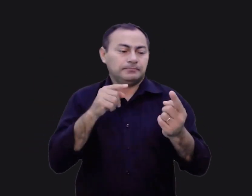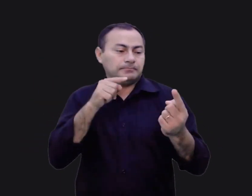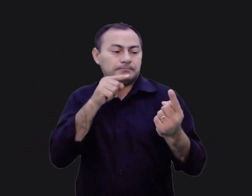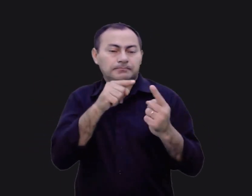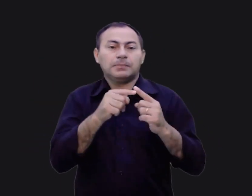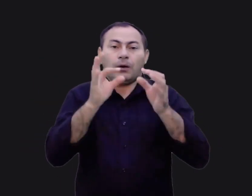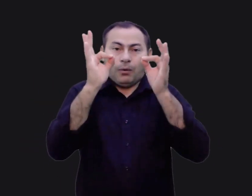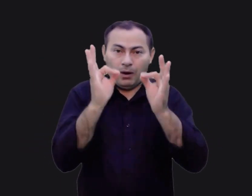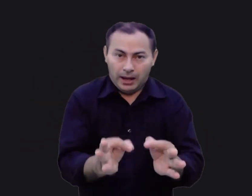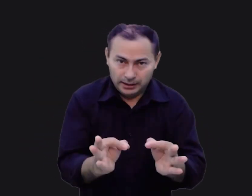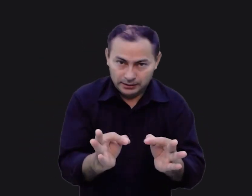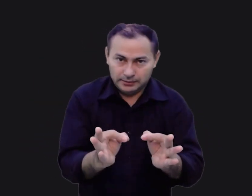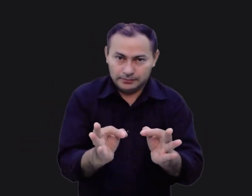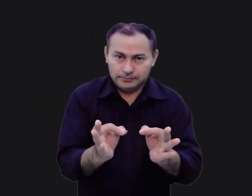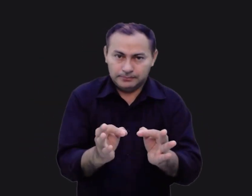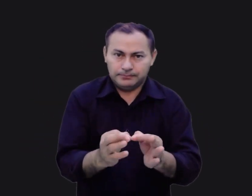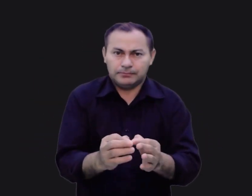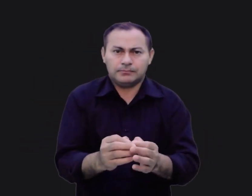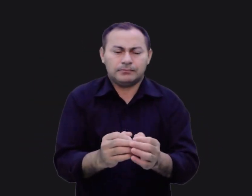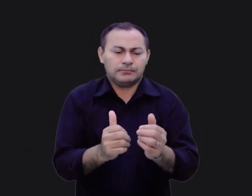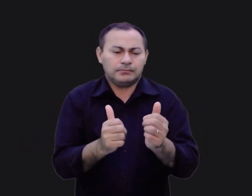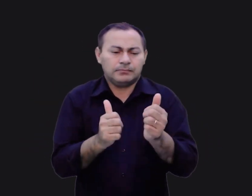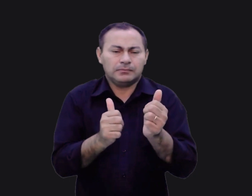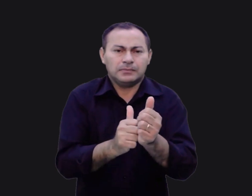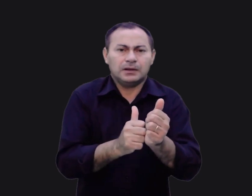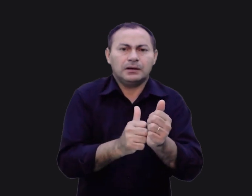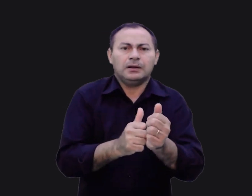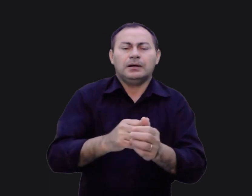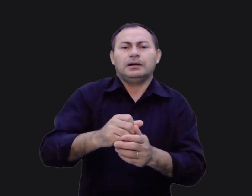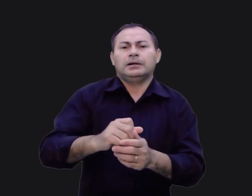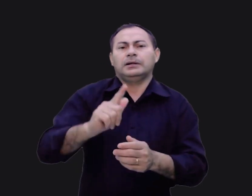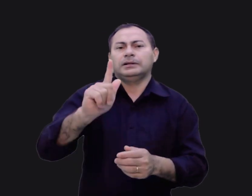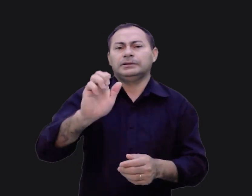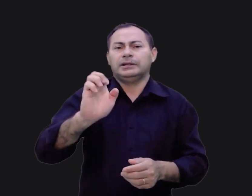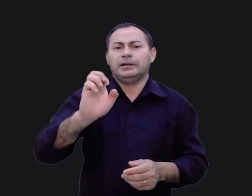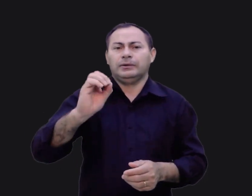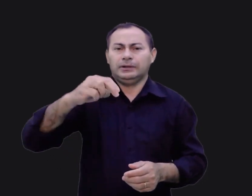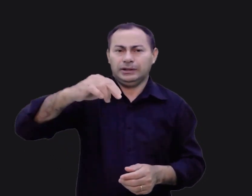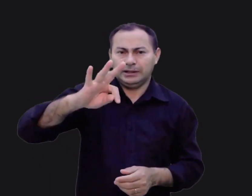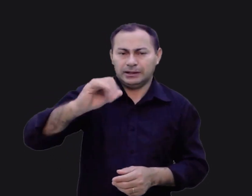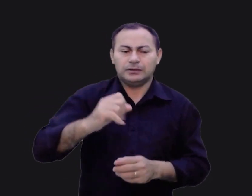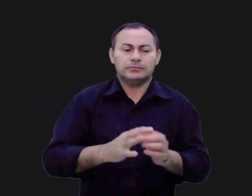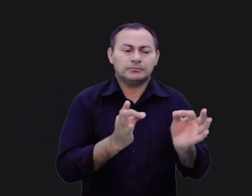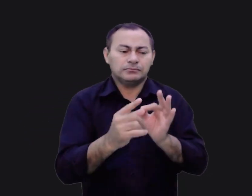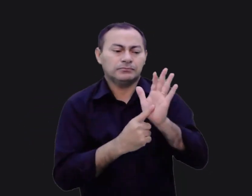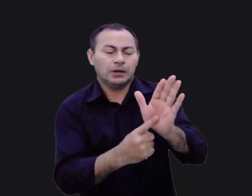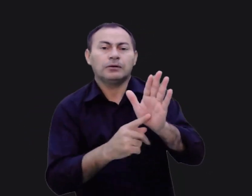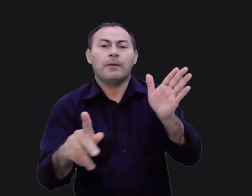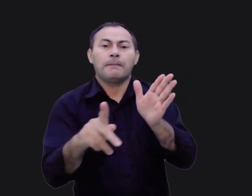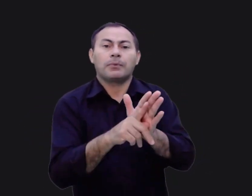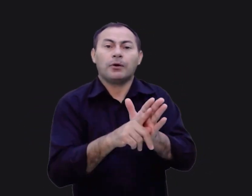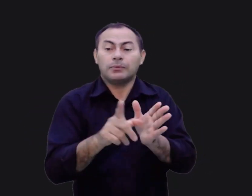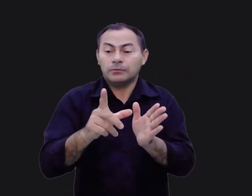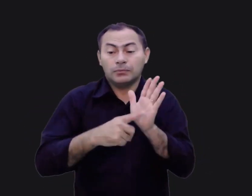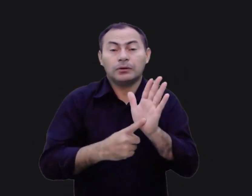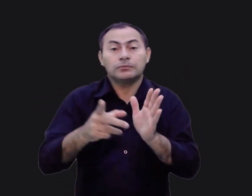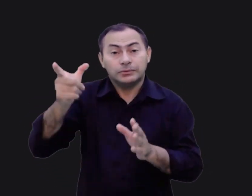perspectiva correta. A aproximação dos gibionitas e o trato que eles propuseram, ilustra o próprio diabo,